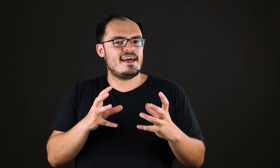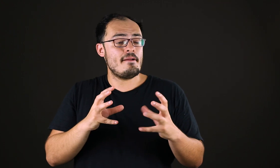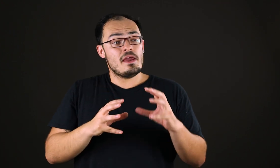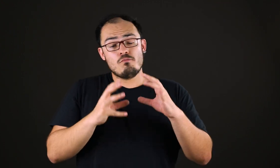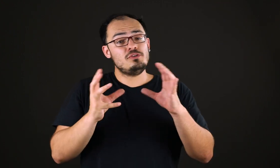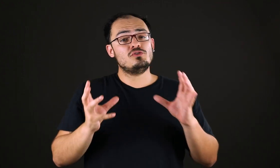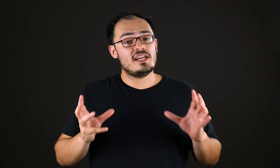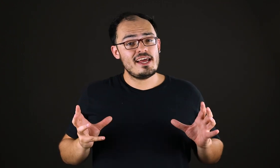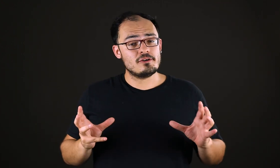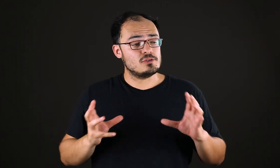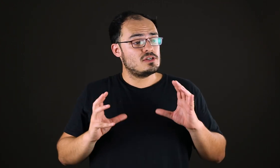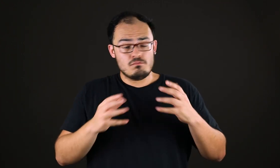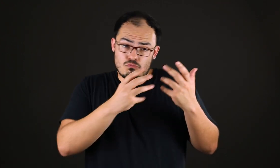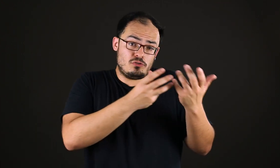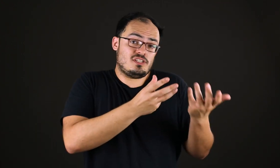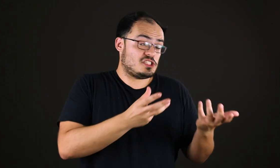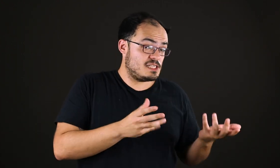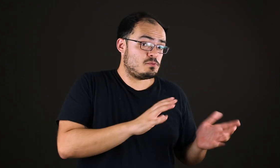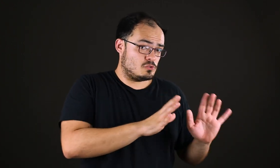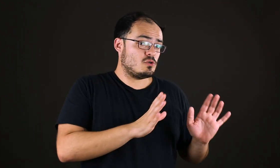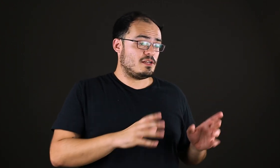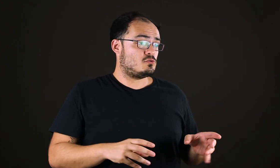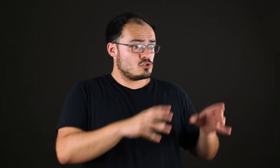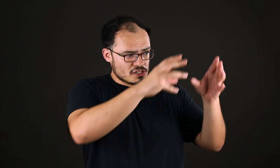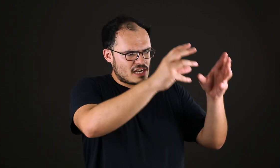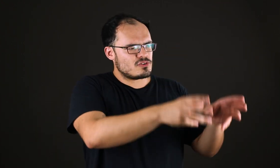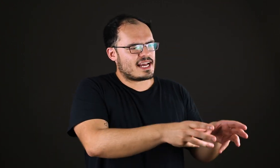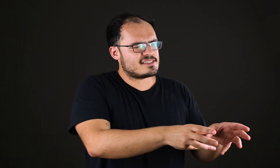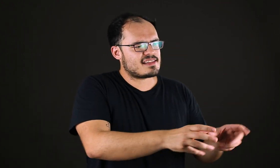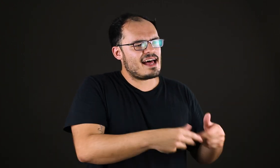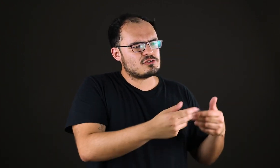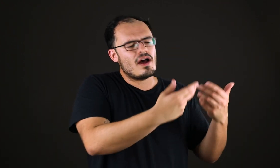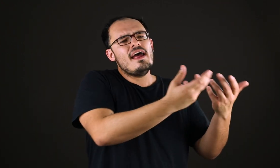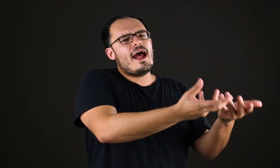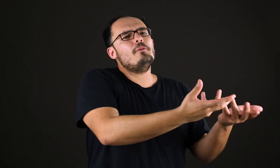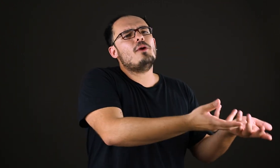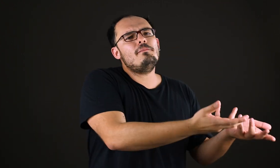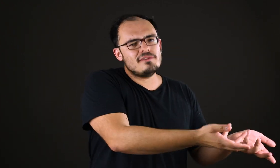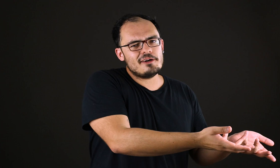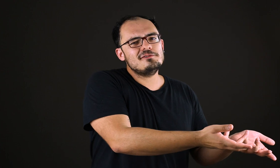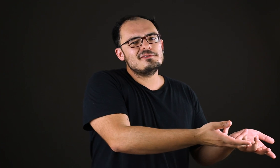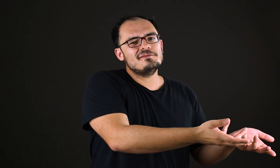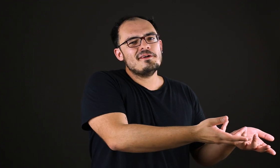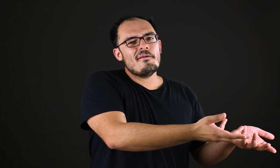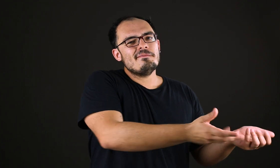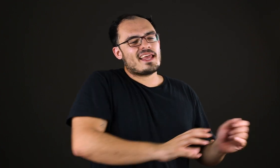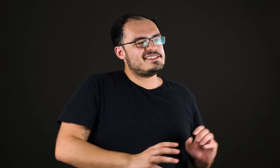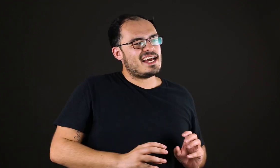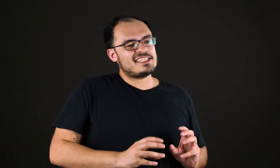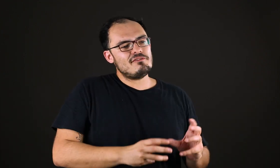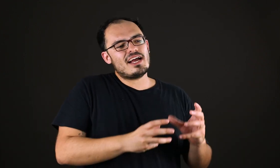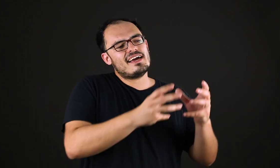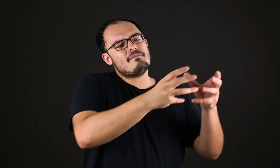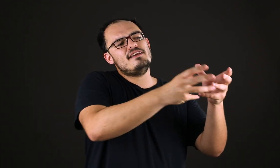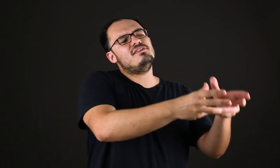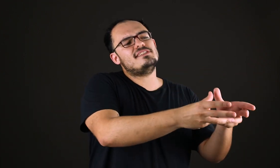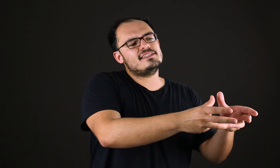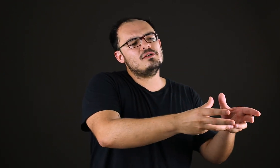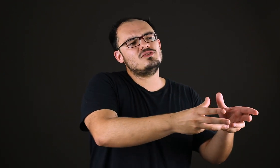muitos gregos, muitos egípcios sobretudo, achavam que a estátua era o próprio Deus. Quer dizer, achavam que aquela manifestação